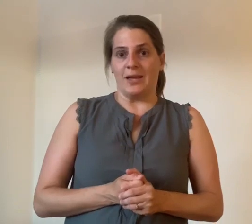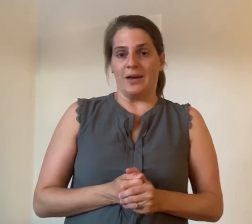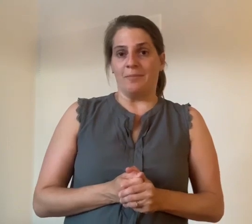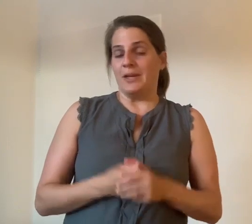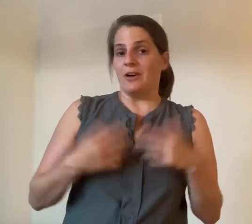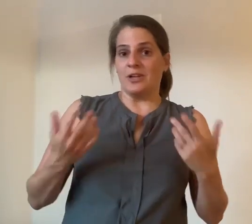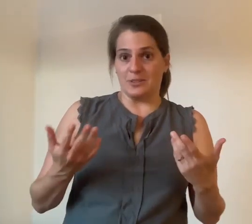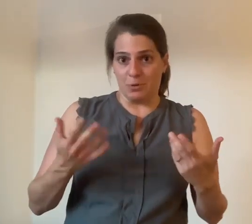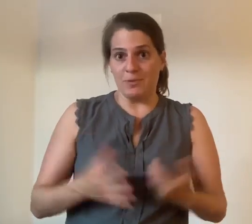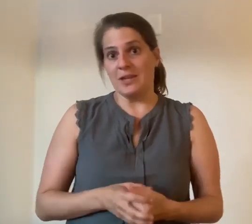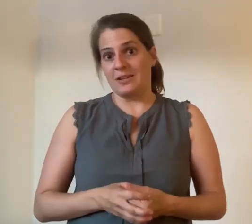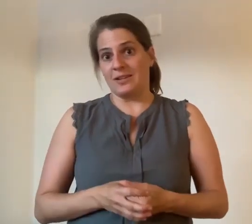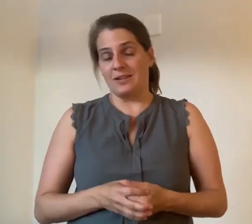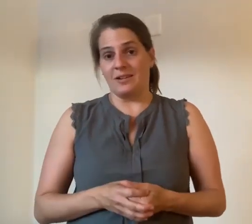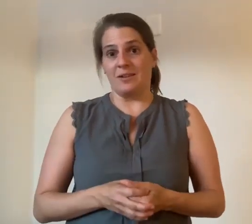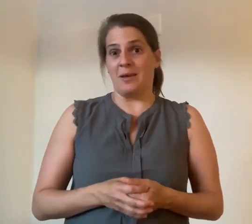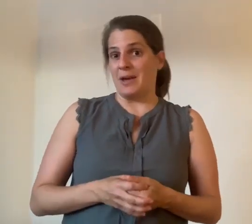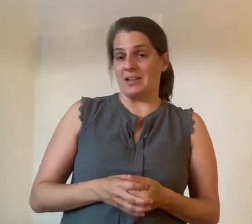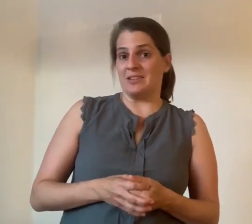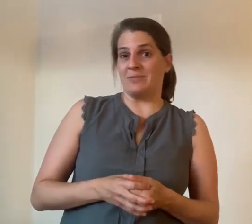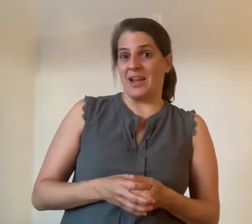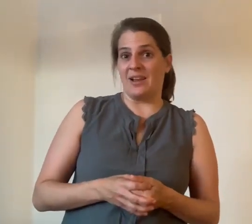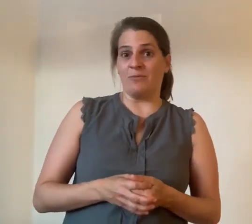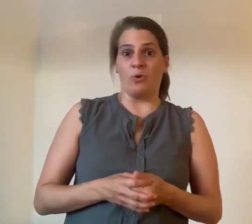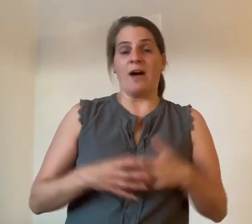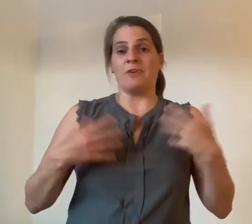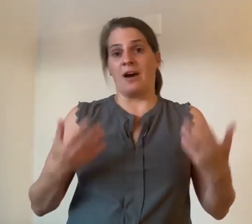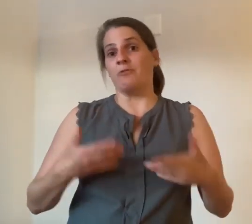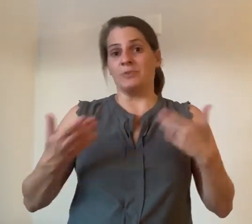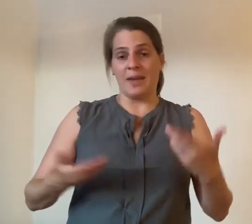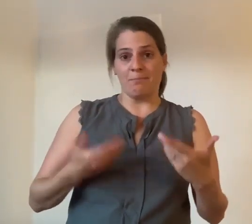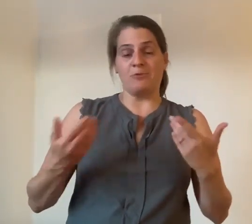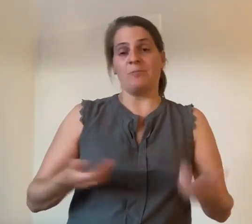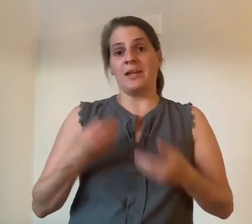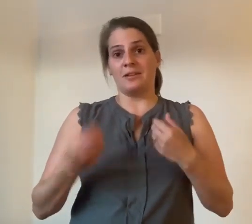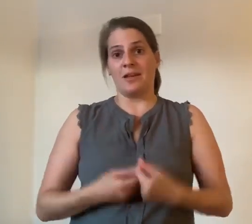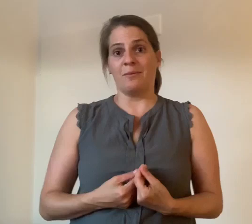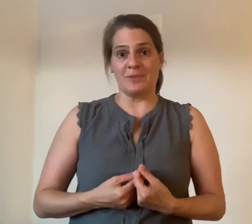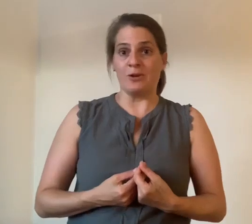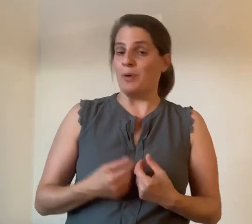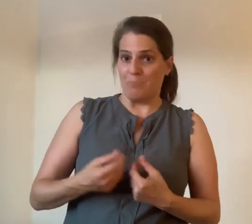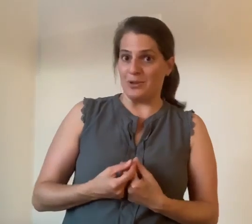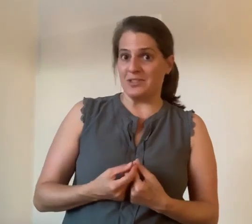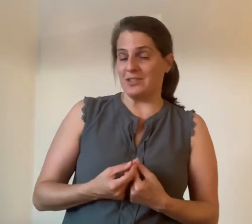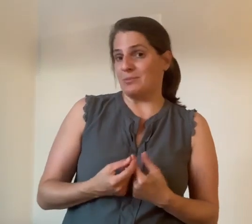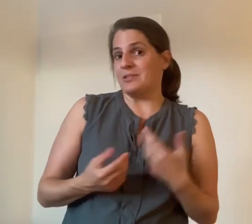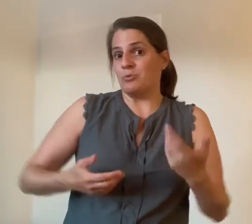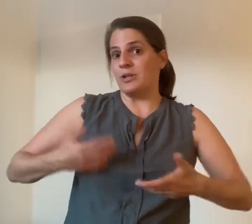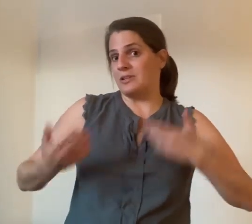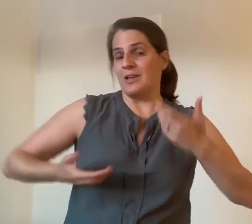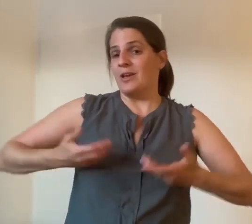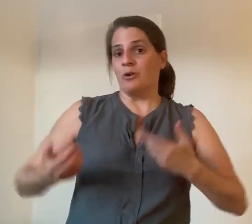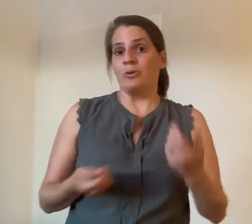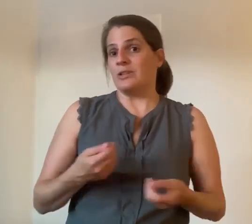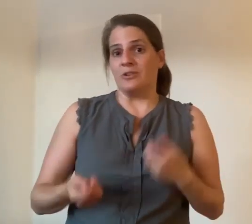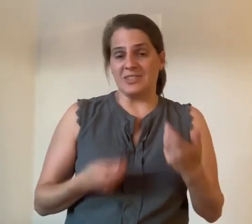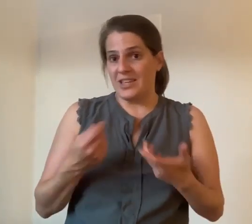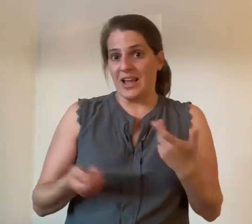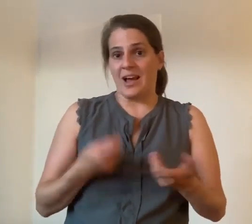Ich habe jetzt probiert, Gebärden zu wählen, die einfach auch vom Tempo des Lieds gut passt, dass man das gut singen kann,